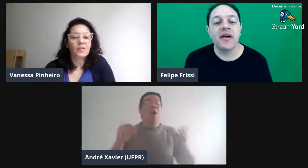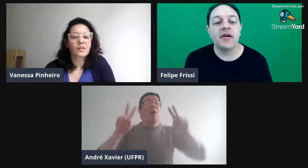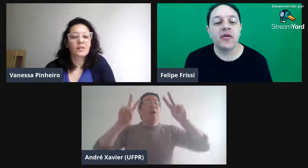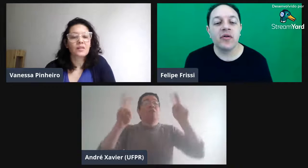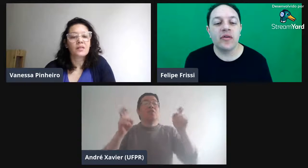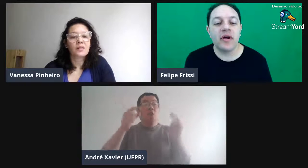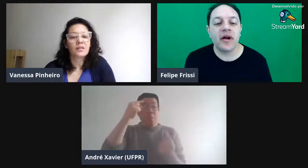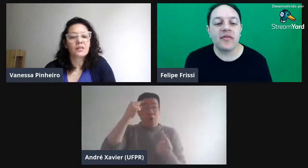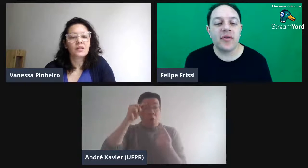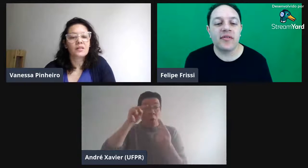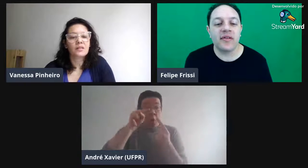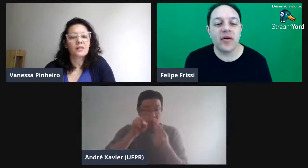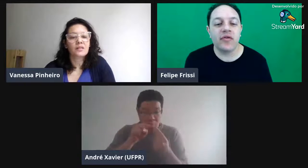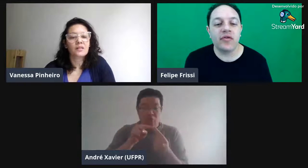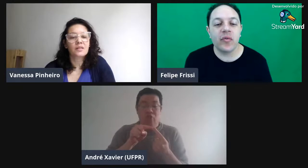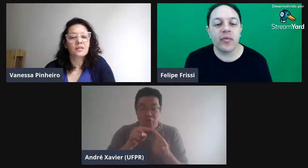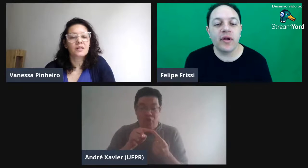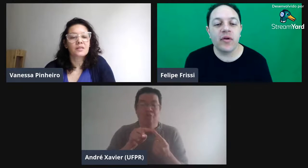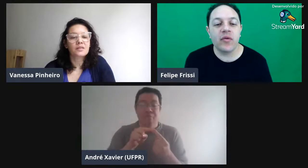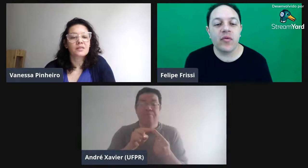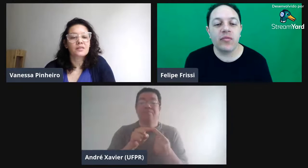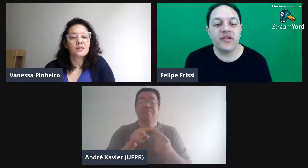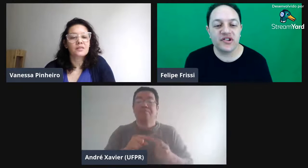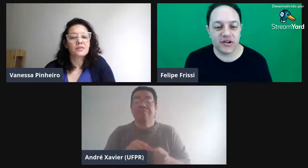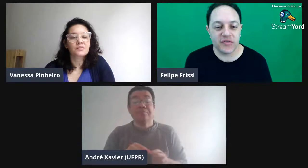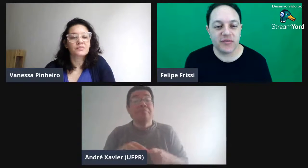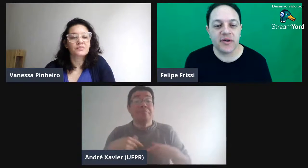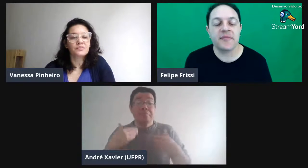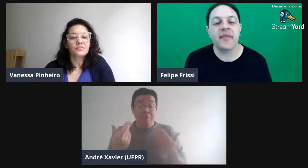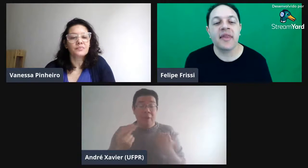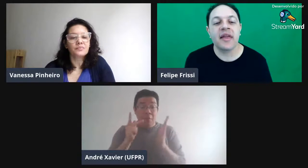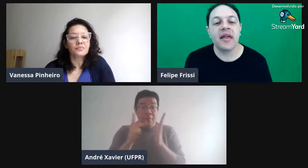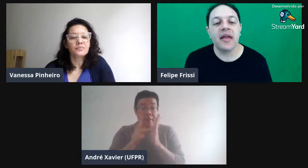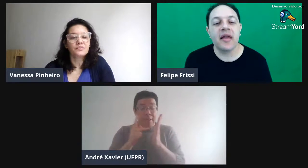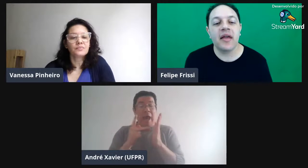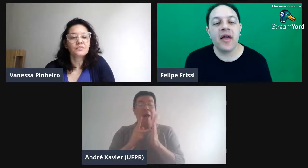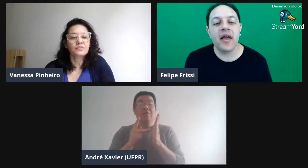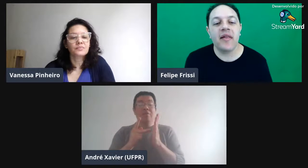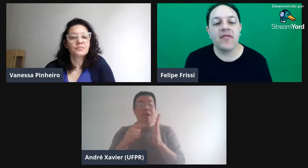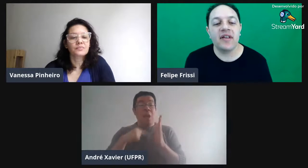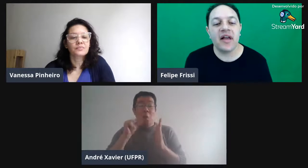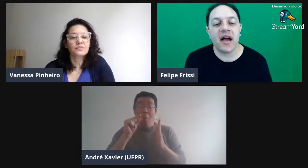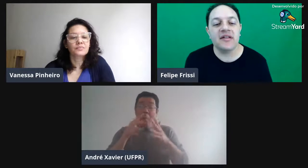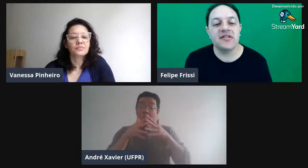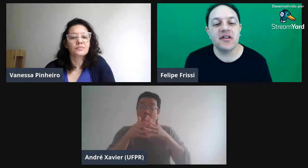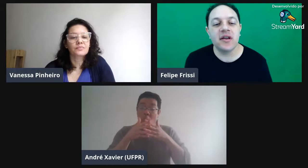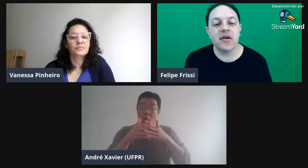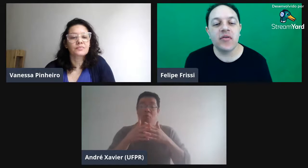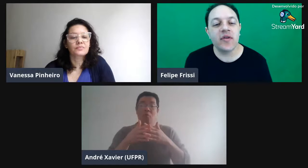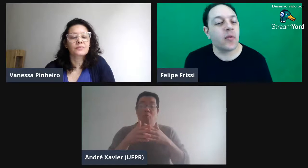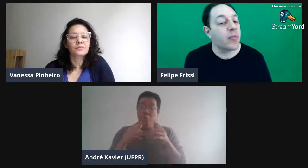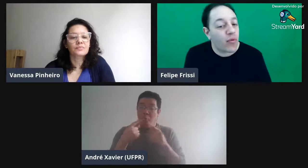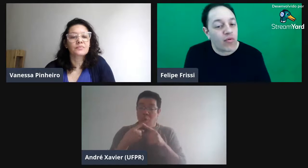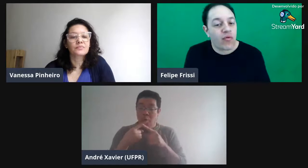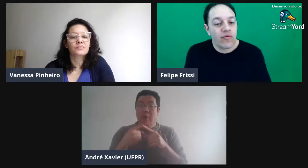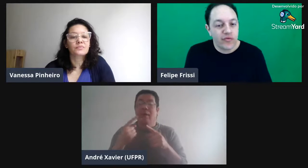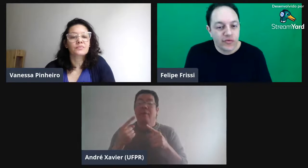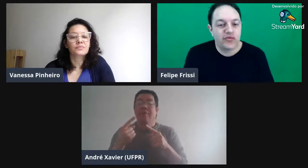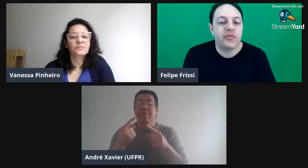Outra situação, sobre o objetivo, né? Na verdade, eu fiquei um pouco confuso,